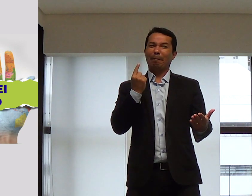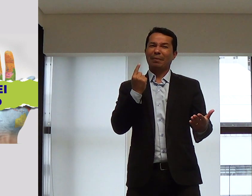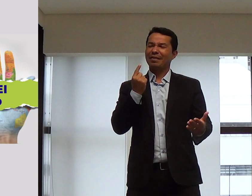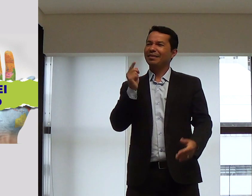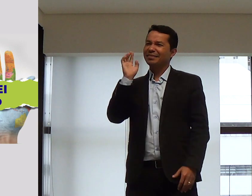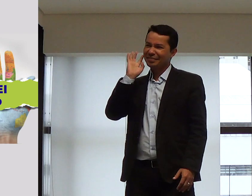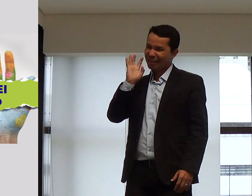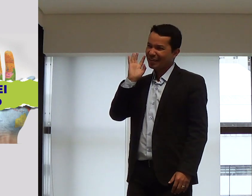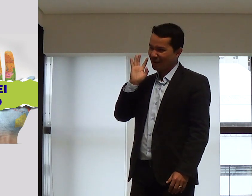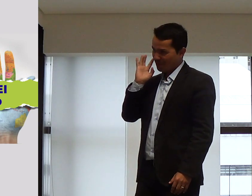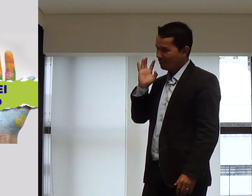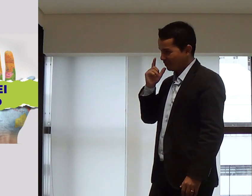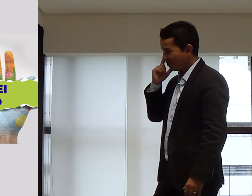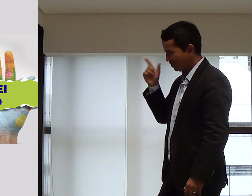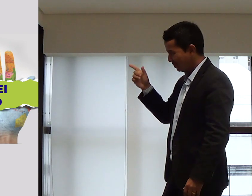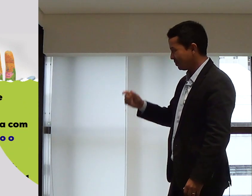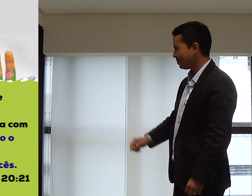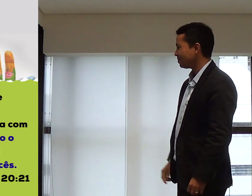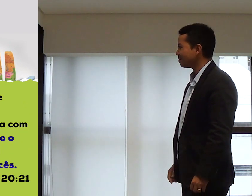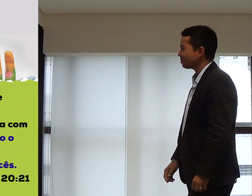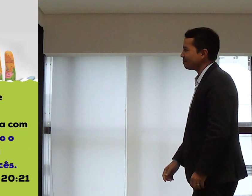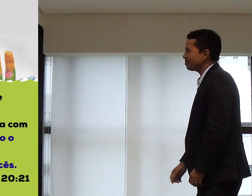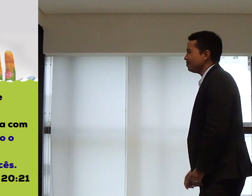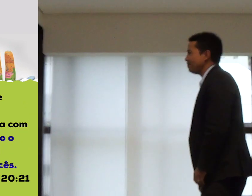olhando para esse texto e achei muito interessante e legal.